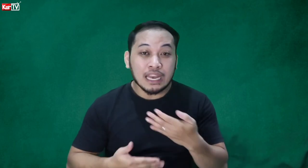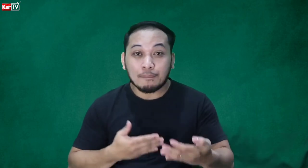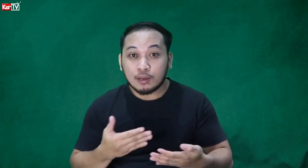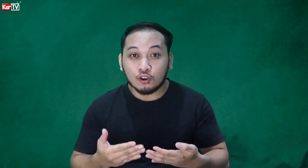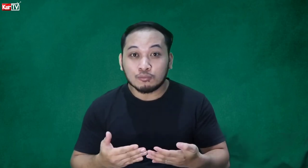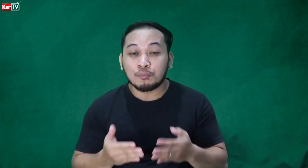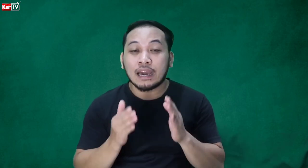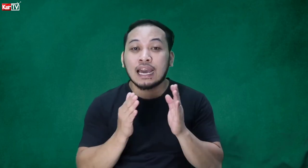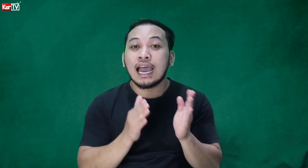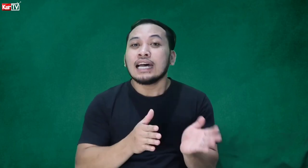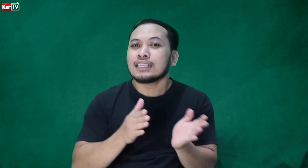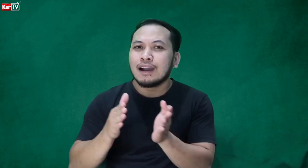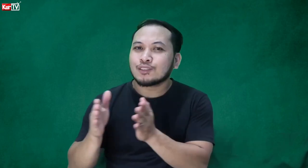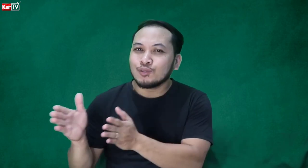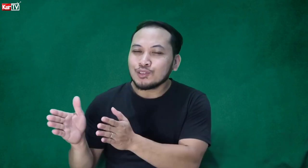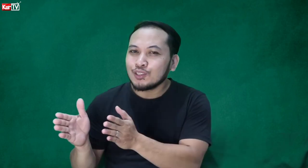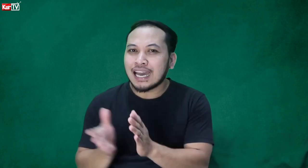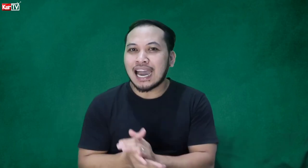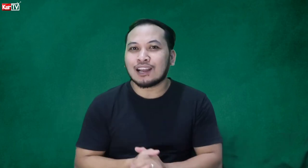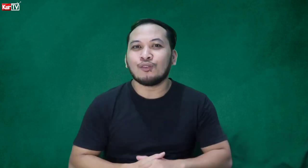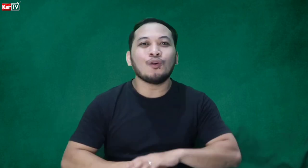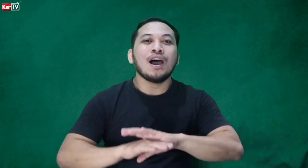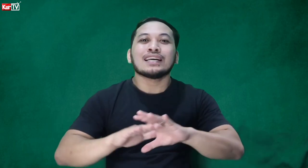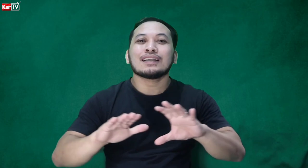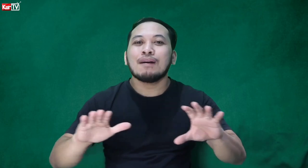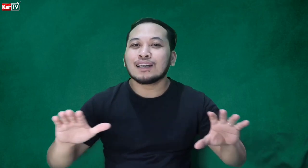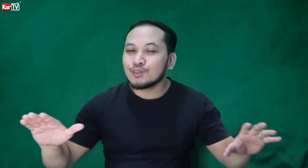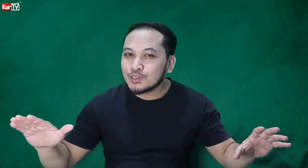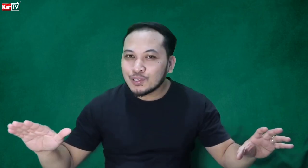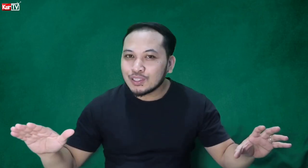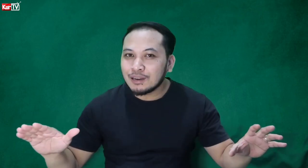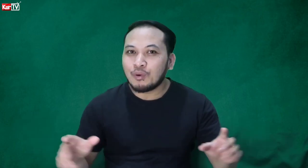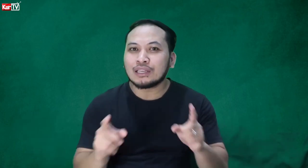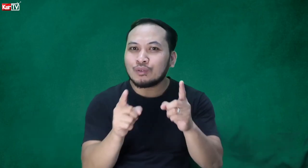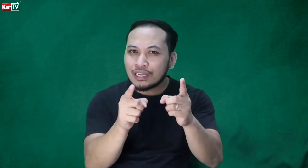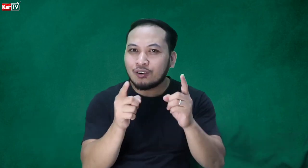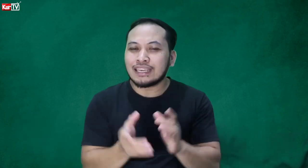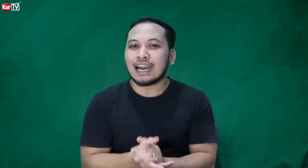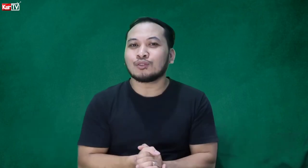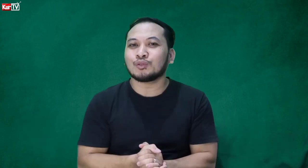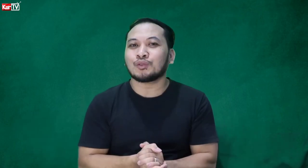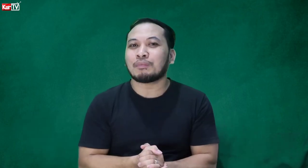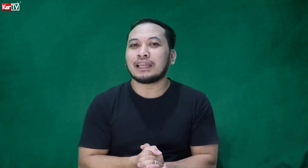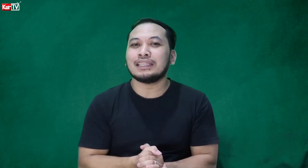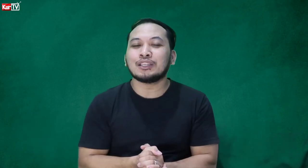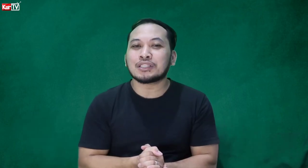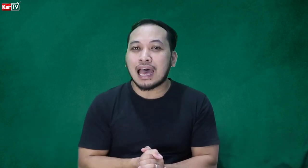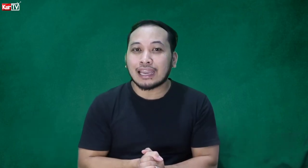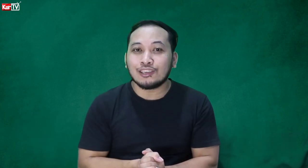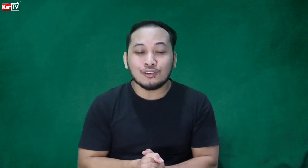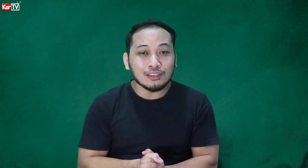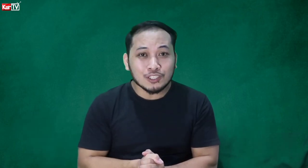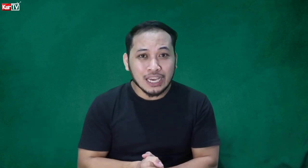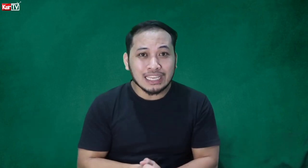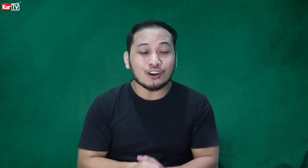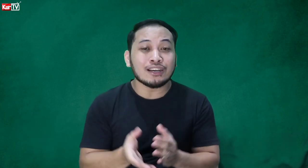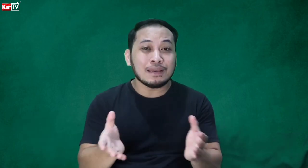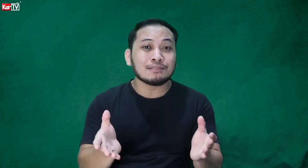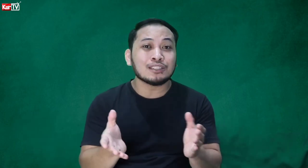pinapanood mo para sa mga susunod na araw o sa mga susunod na buwan, kung ikaw ay nakatutok pa rin dito sa aking YouTube channel or mismo